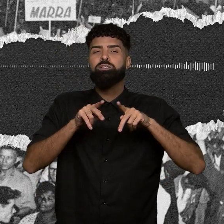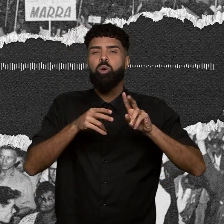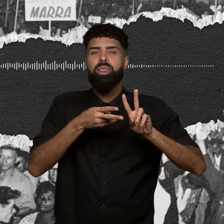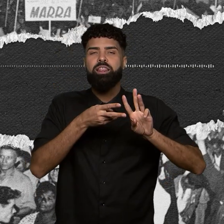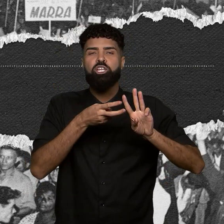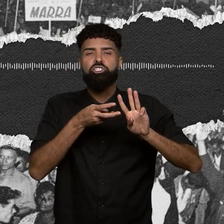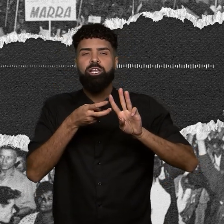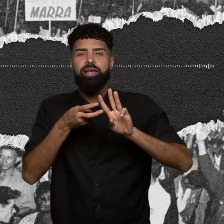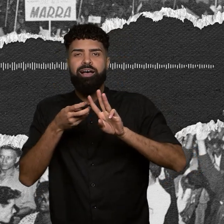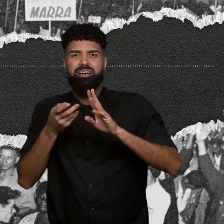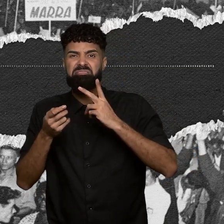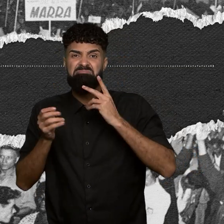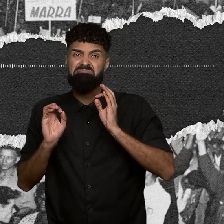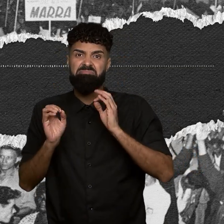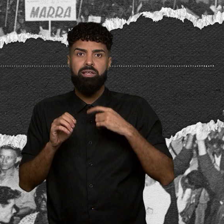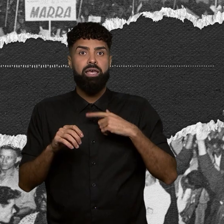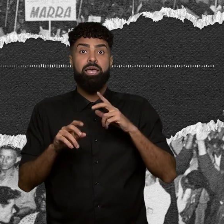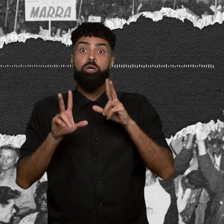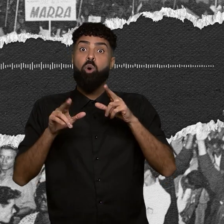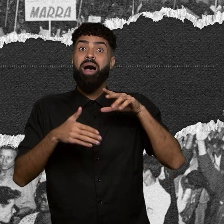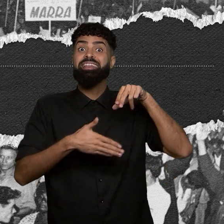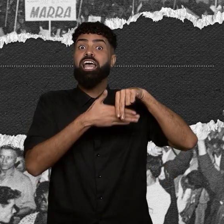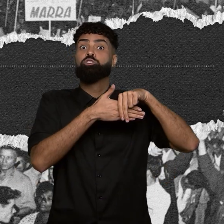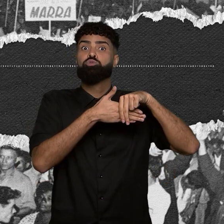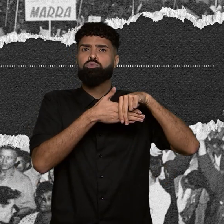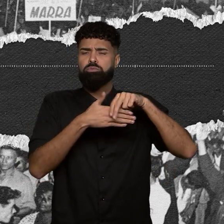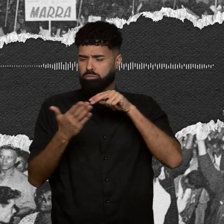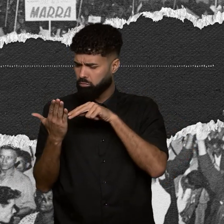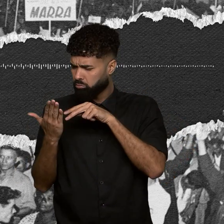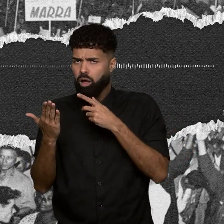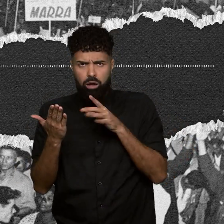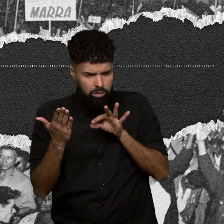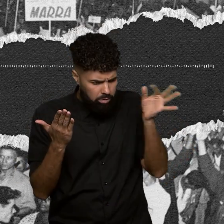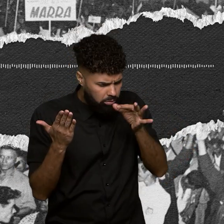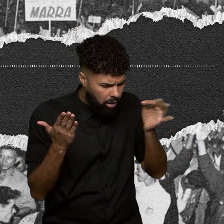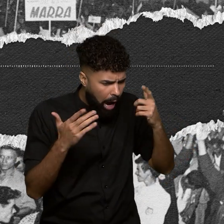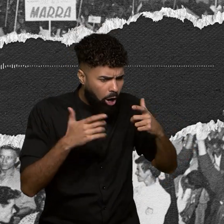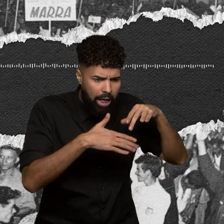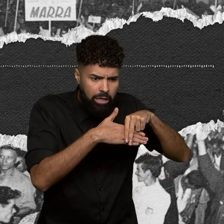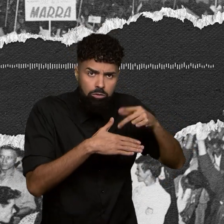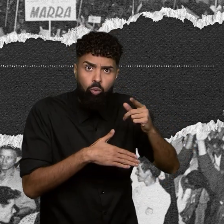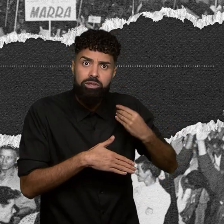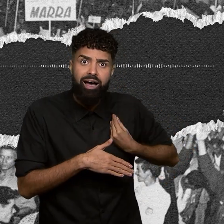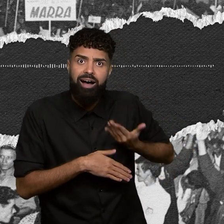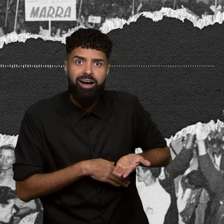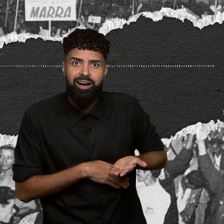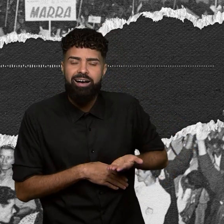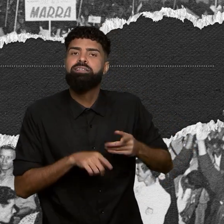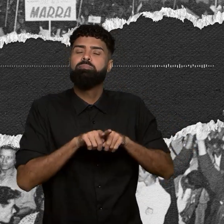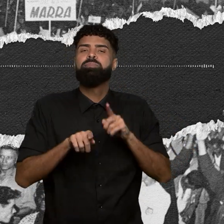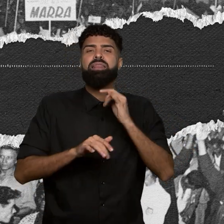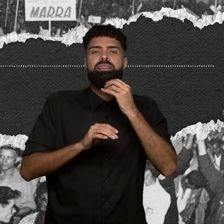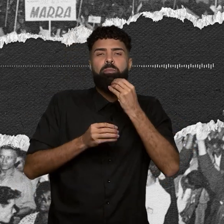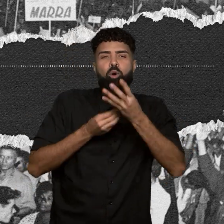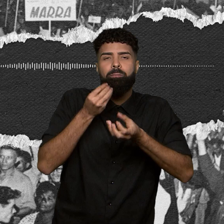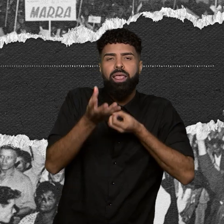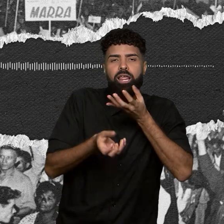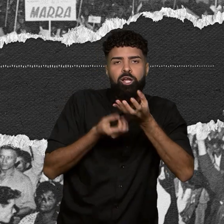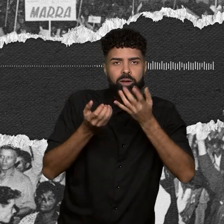falam, conforme anexos, mas os anexos não estão lá. E, sem dúvida nenhuma, o depoimento dos trabalhadores, o testemunho deles foi fundamental,